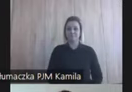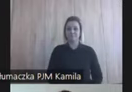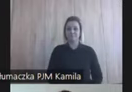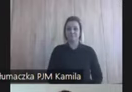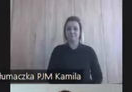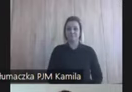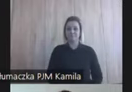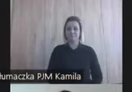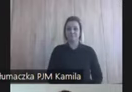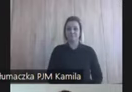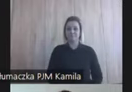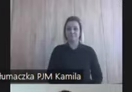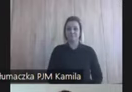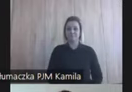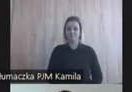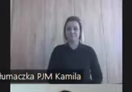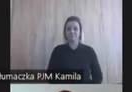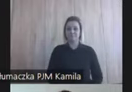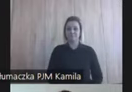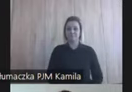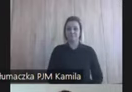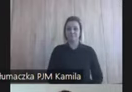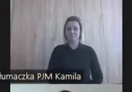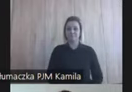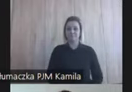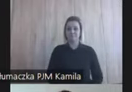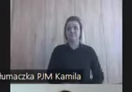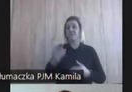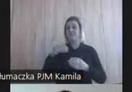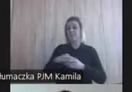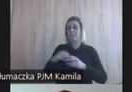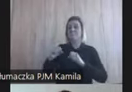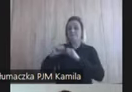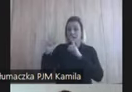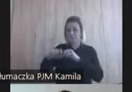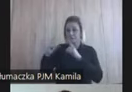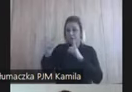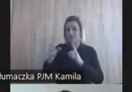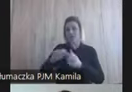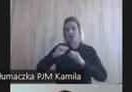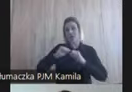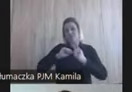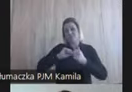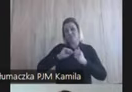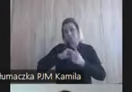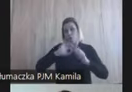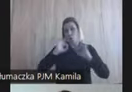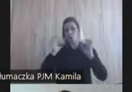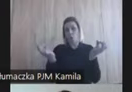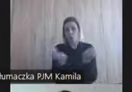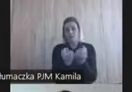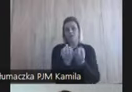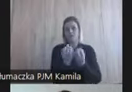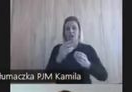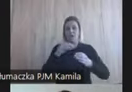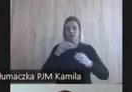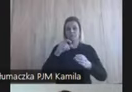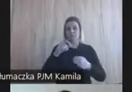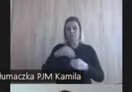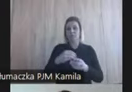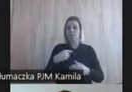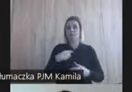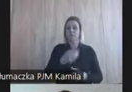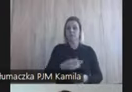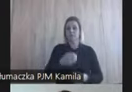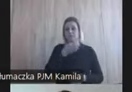Do samej prezentacji. Tak, do prezentacji, albo do tego, co w ogóle wcześniej było mówione. Tak, tak. Olga,